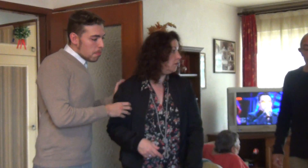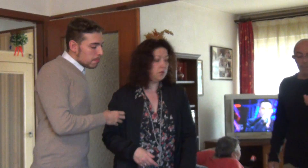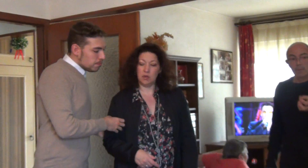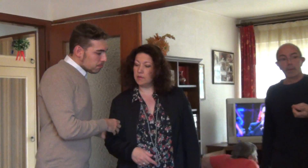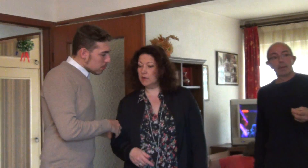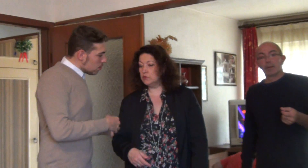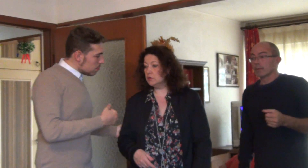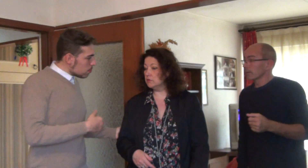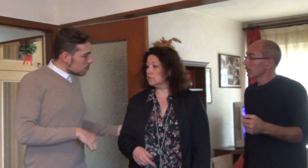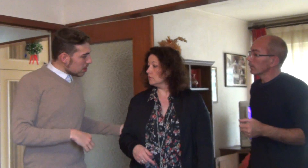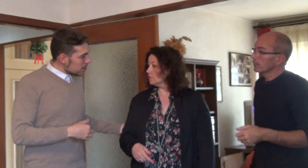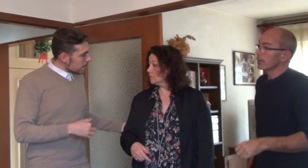Oui, il est ravissant ton fils